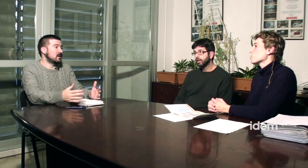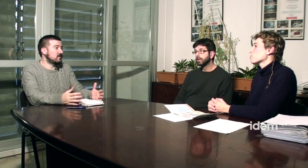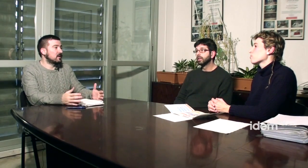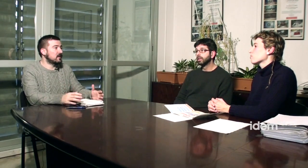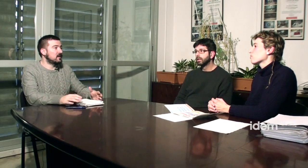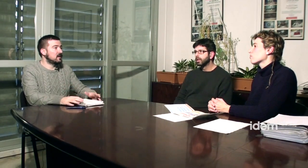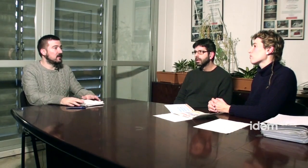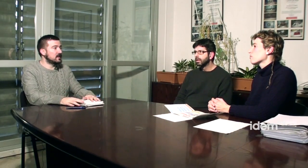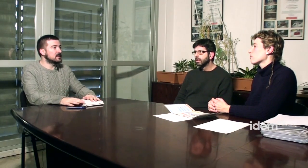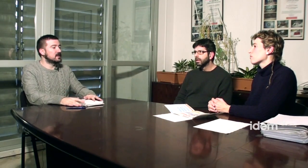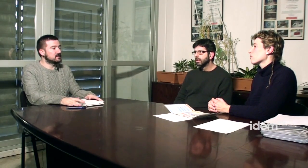fora de l'entitat